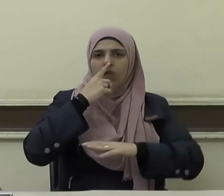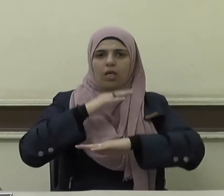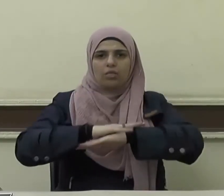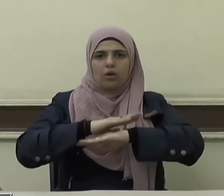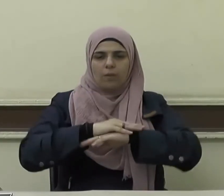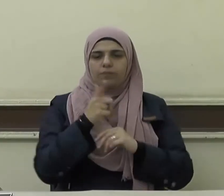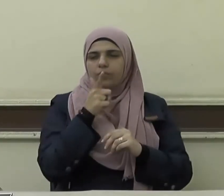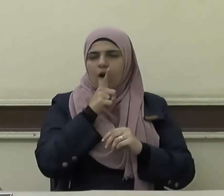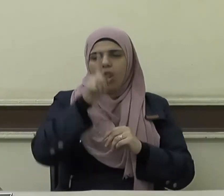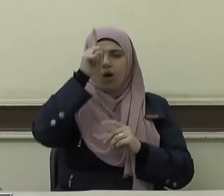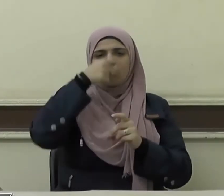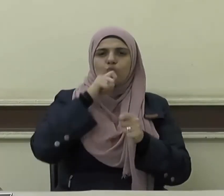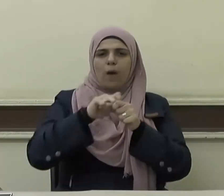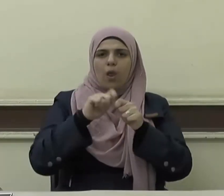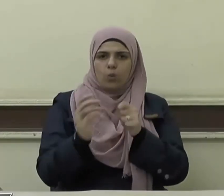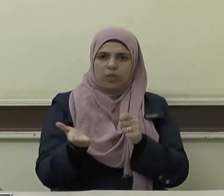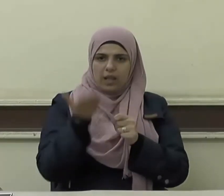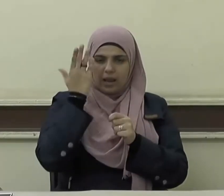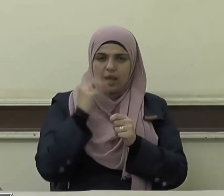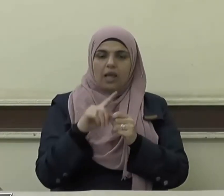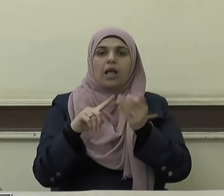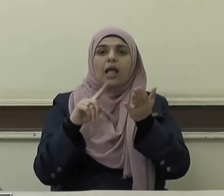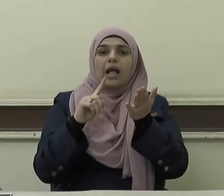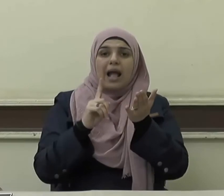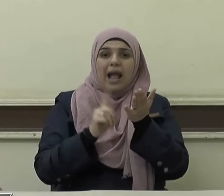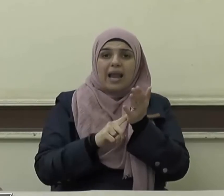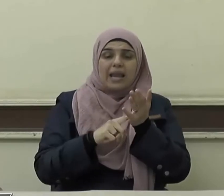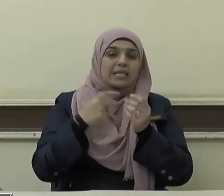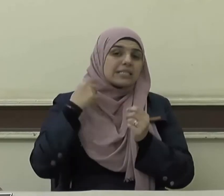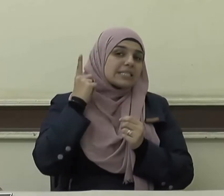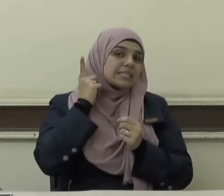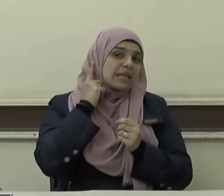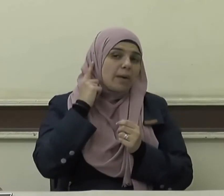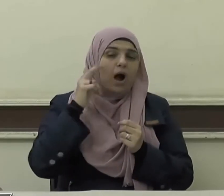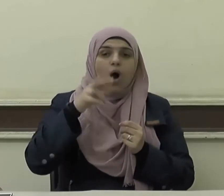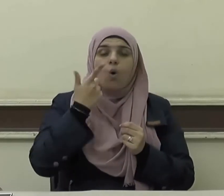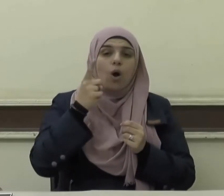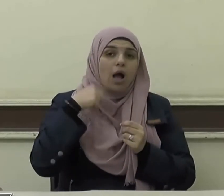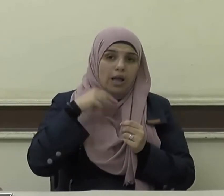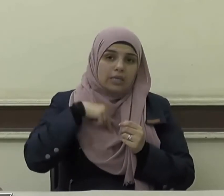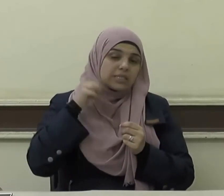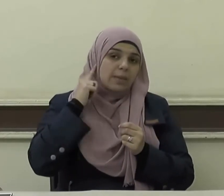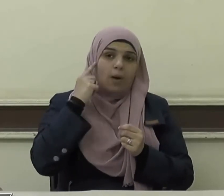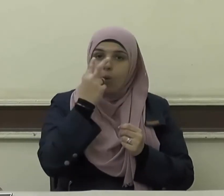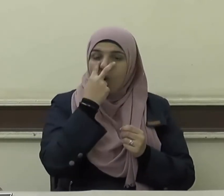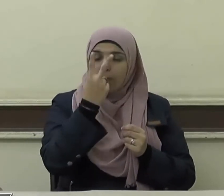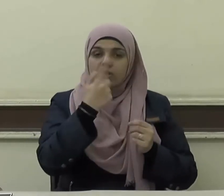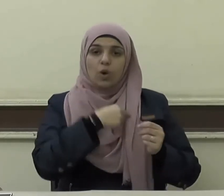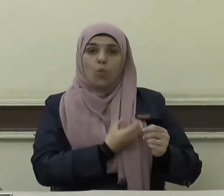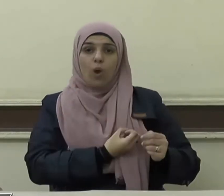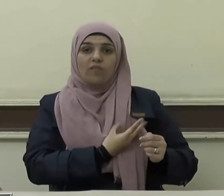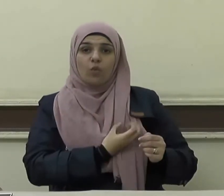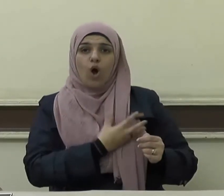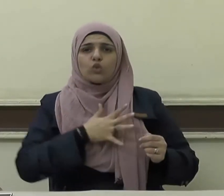ذلك قال تعالى إن السمع والبصر والفؤاد كل